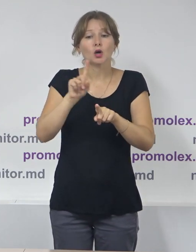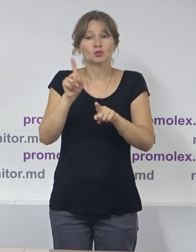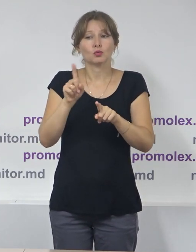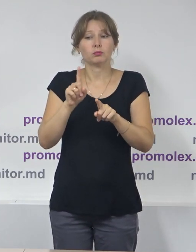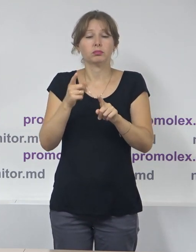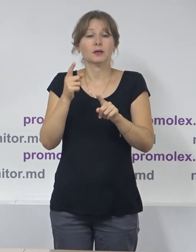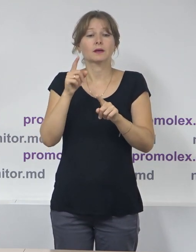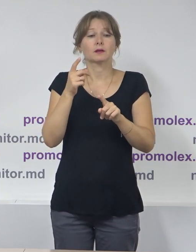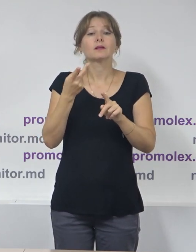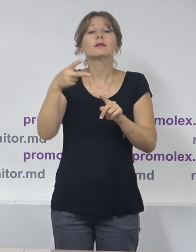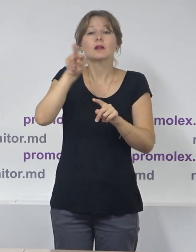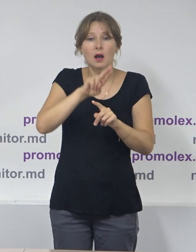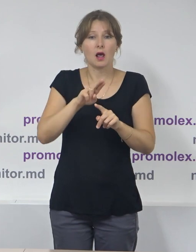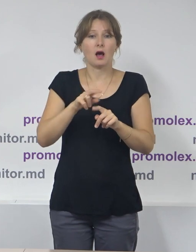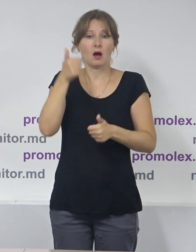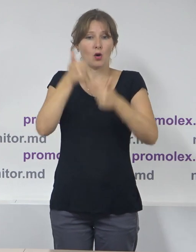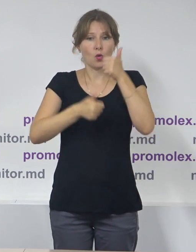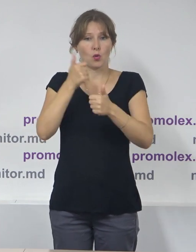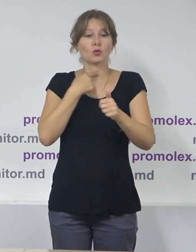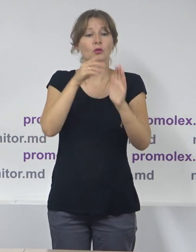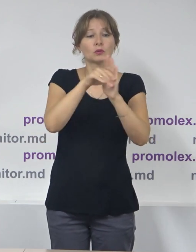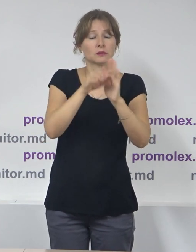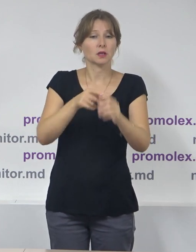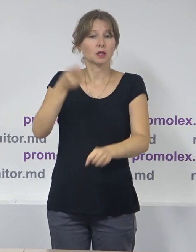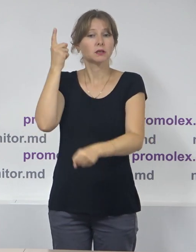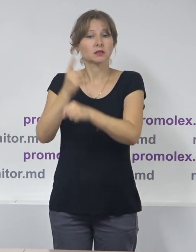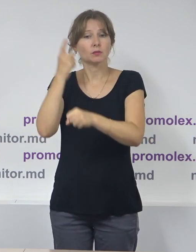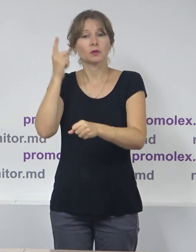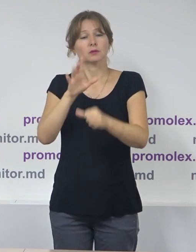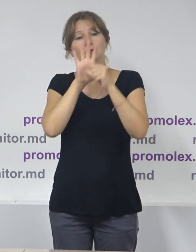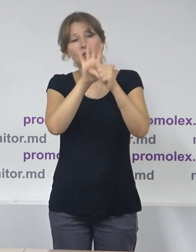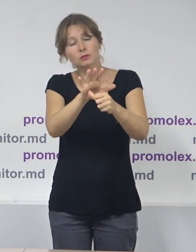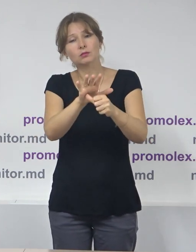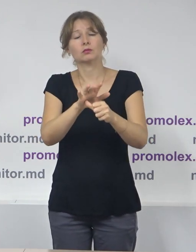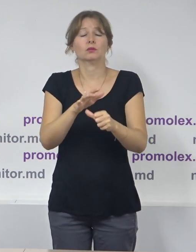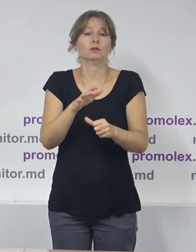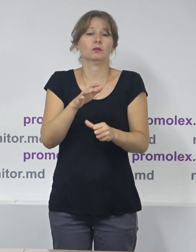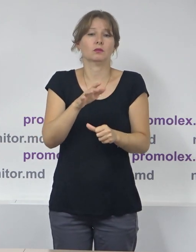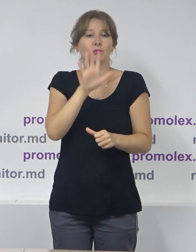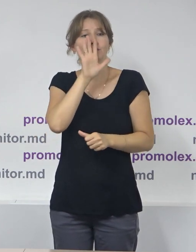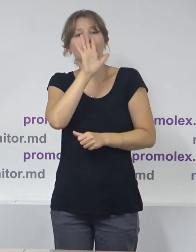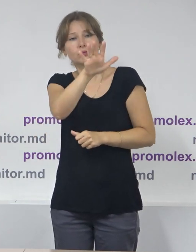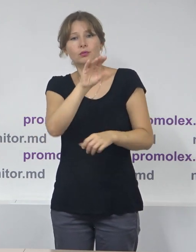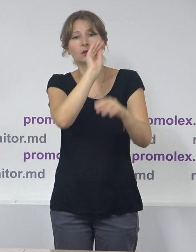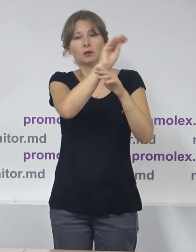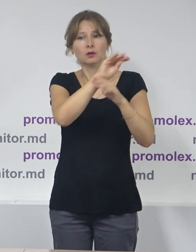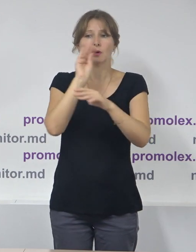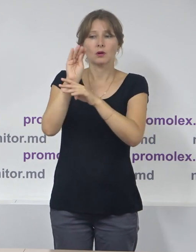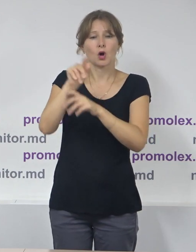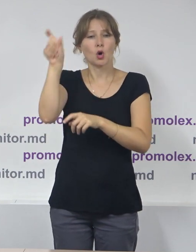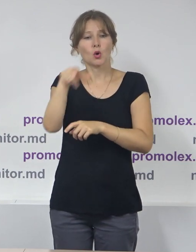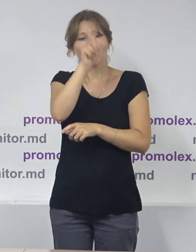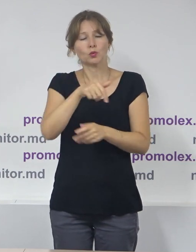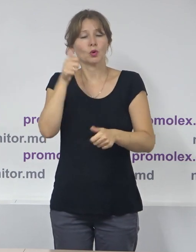acest scrutin electoral, este interzisă utilizarea discursului de ură și sau instigare la discriminare de către competitorii electorali,